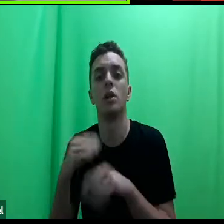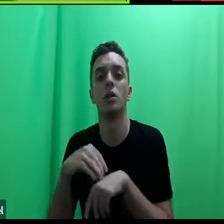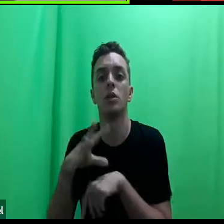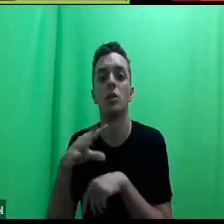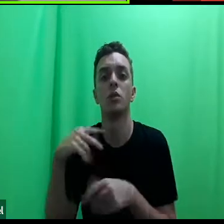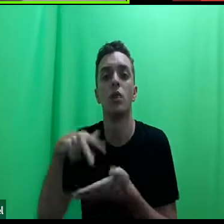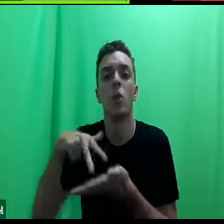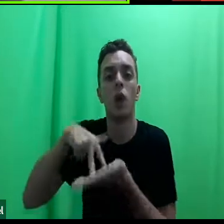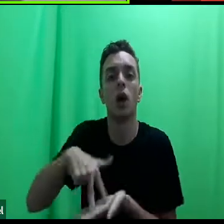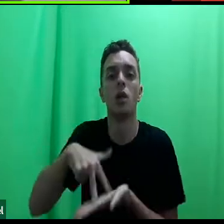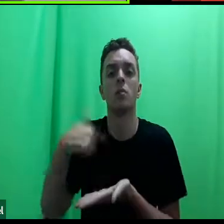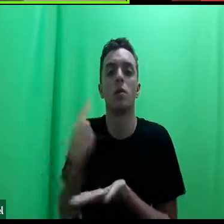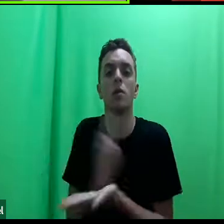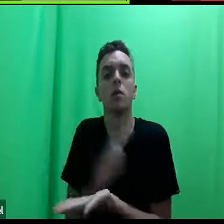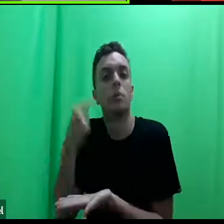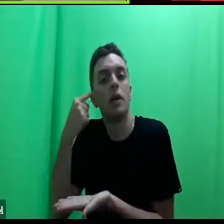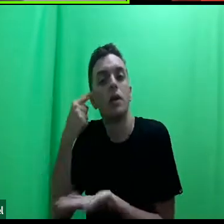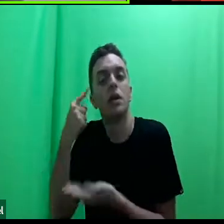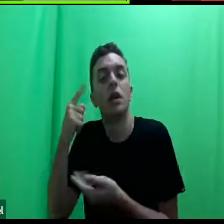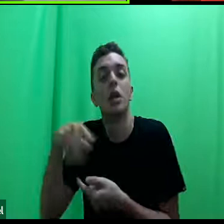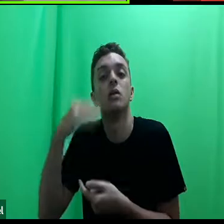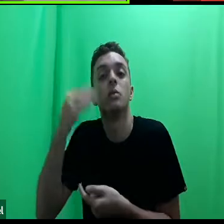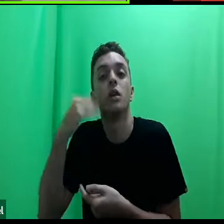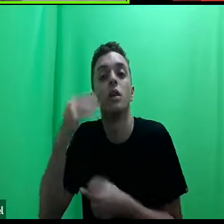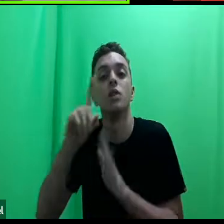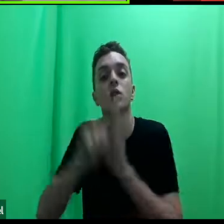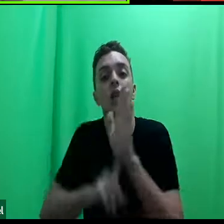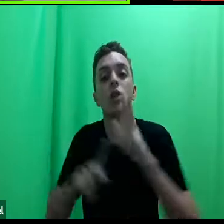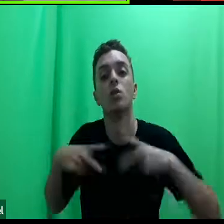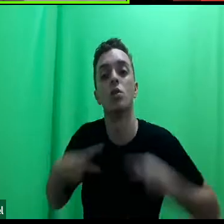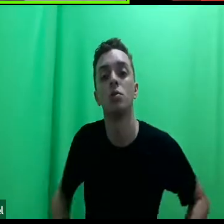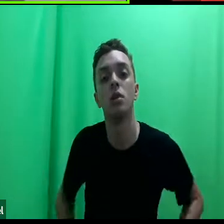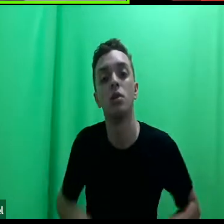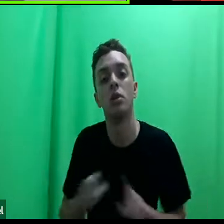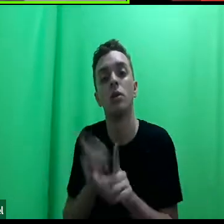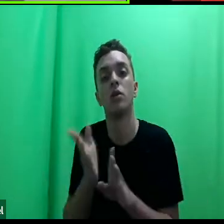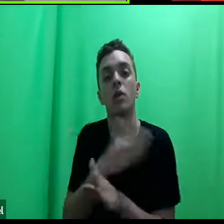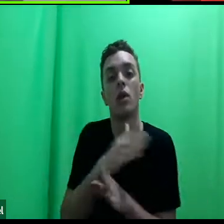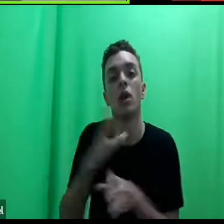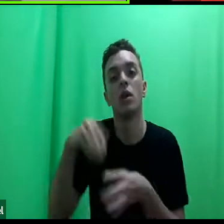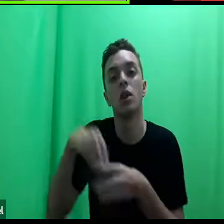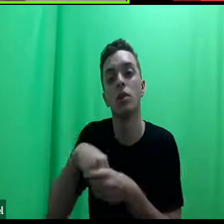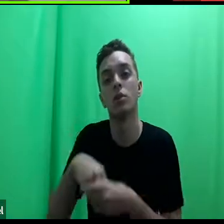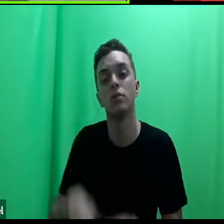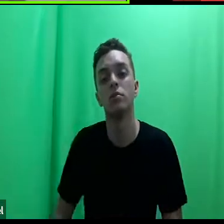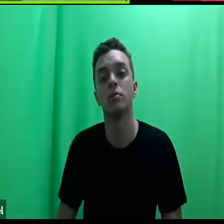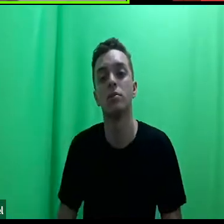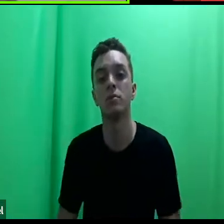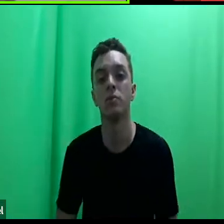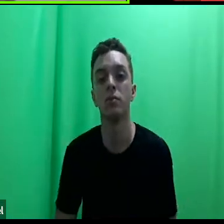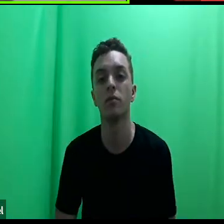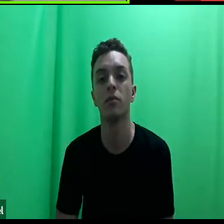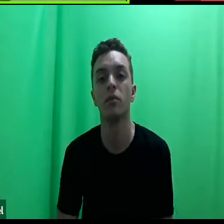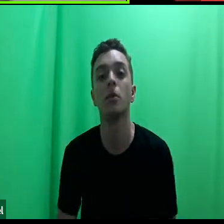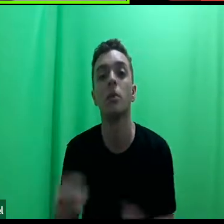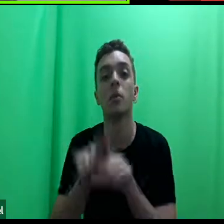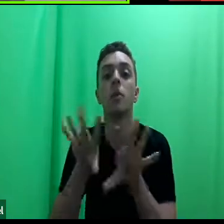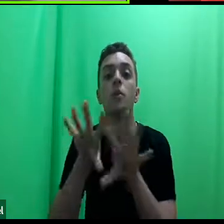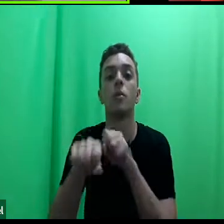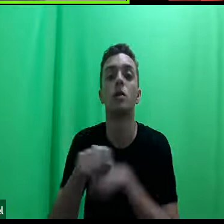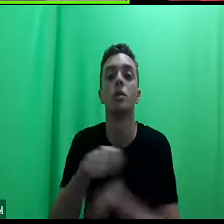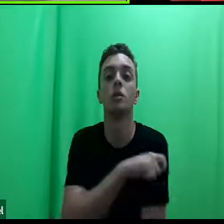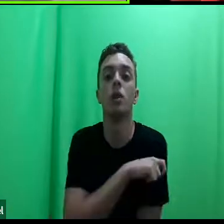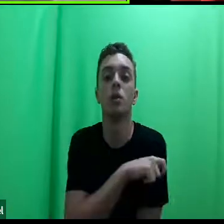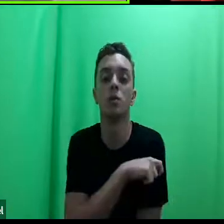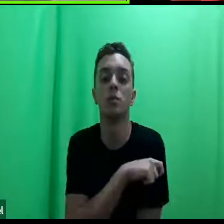pensar essa experiência em direitos humanos na academia, fora dela, na formação dos alunos, né, nessa...